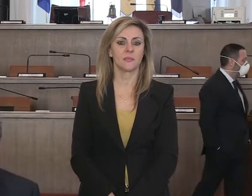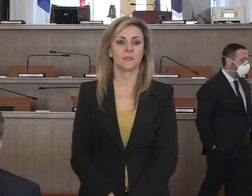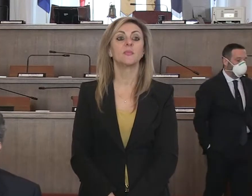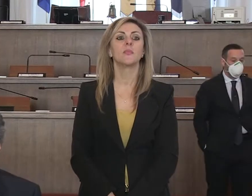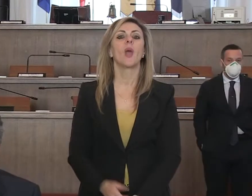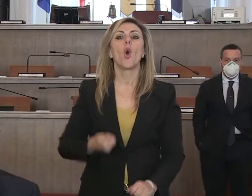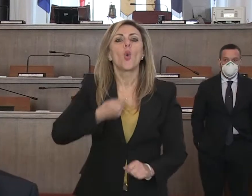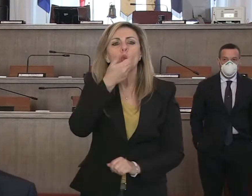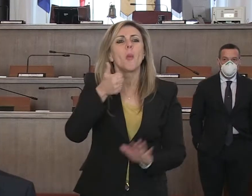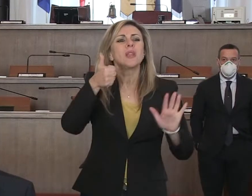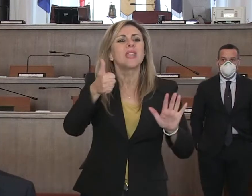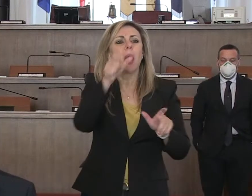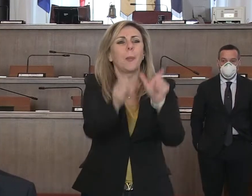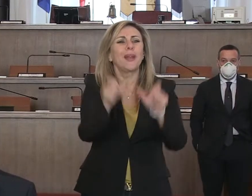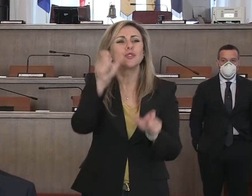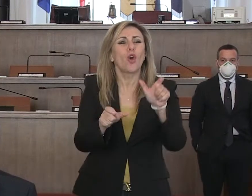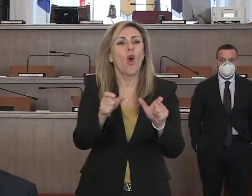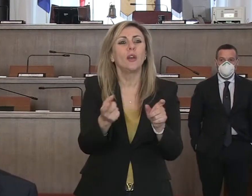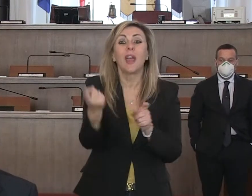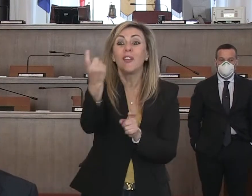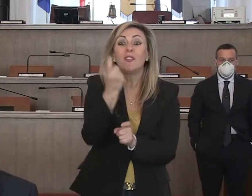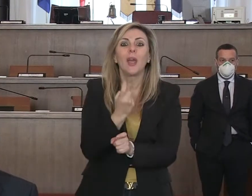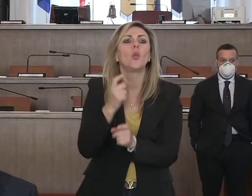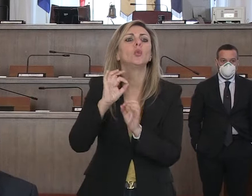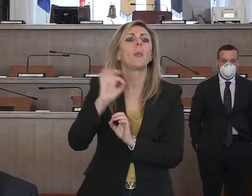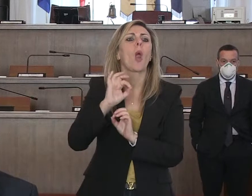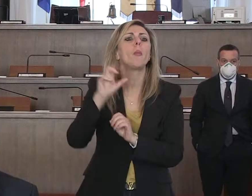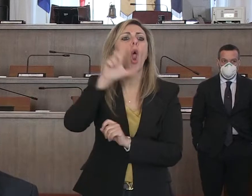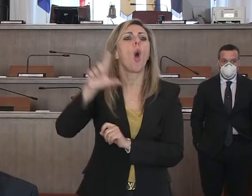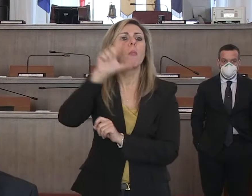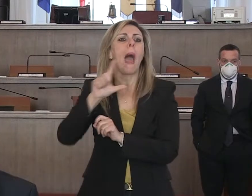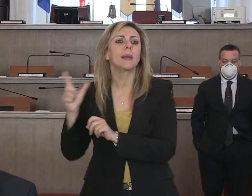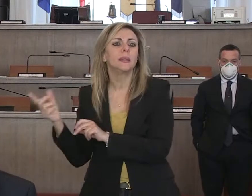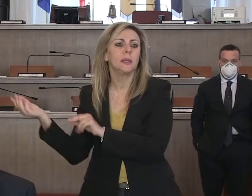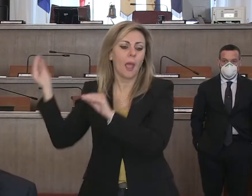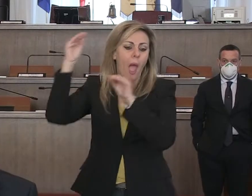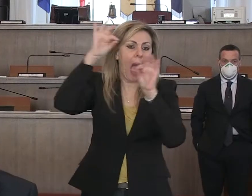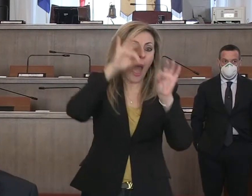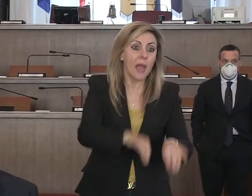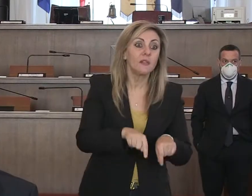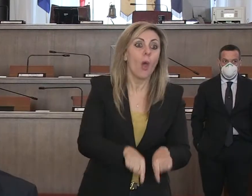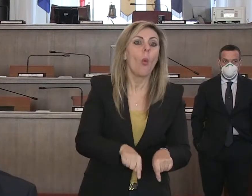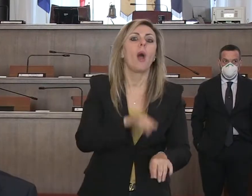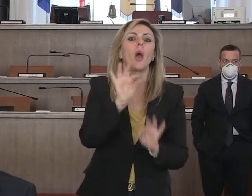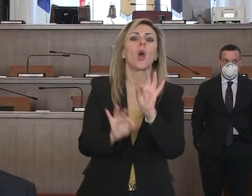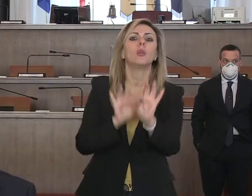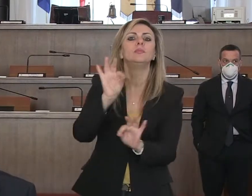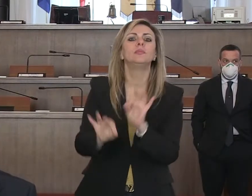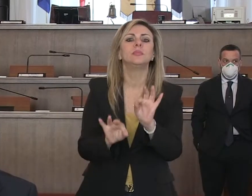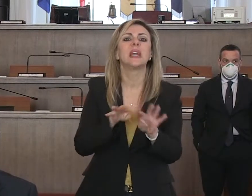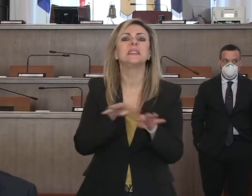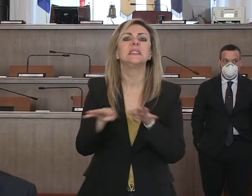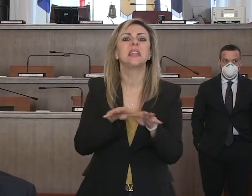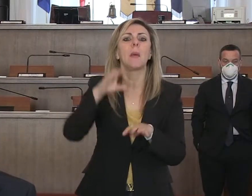Sono sei i pazienti trasferiti dalla Lombardia attraverso il sistema CROSS, che è quell'acronimo che indica